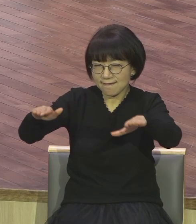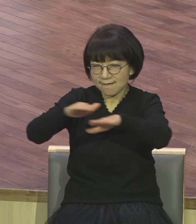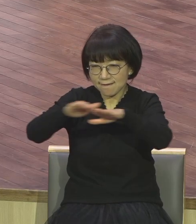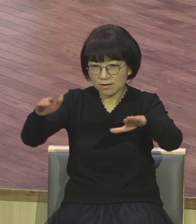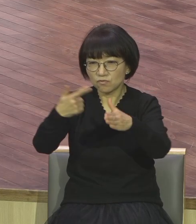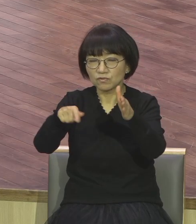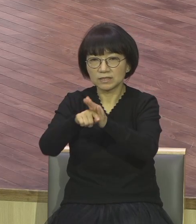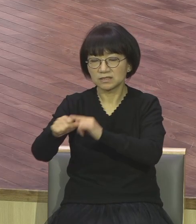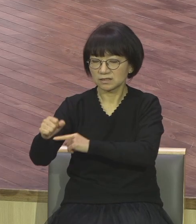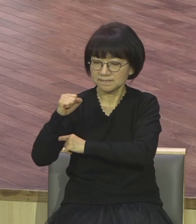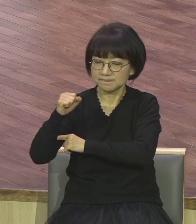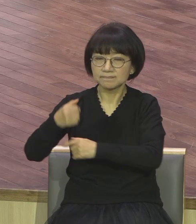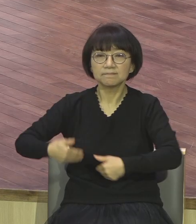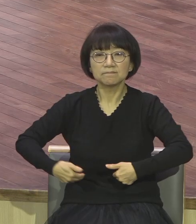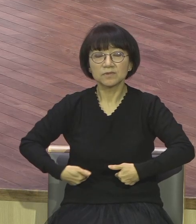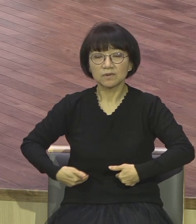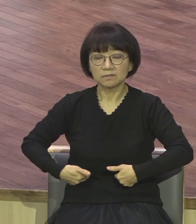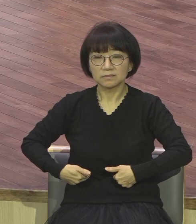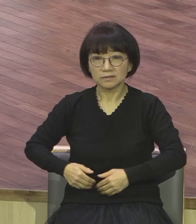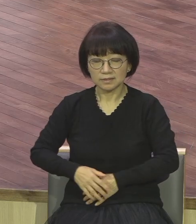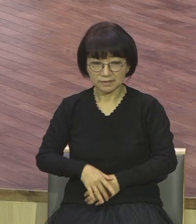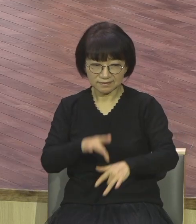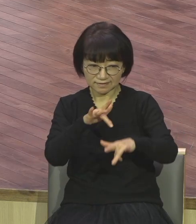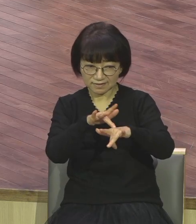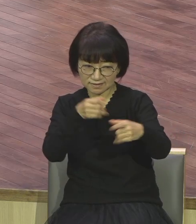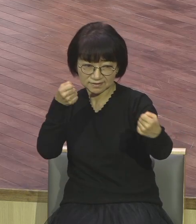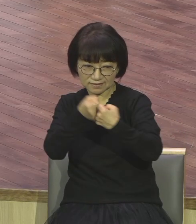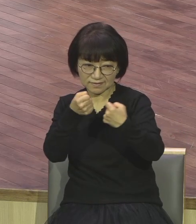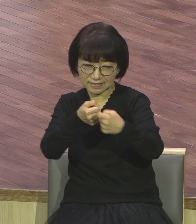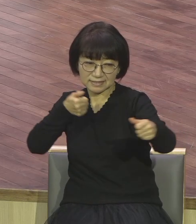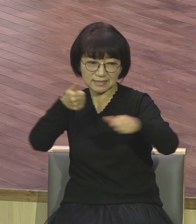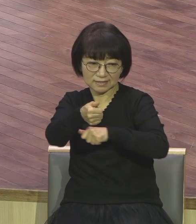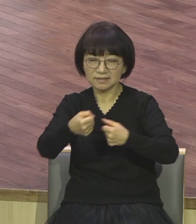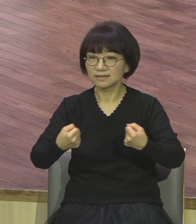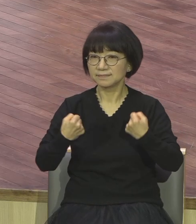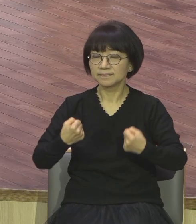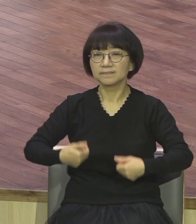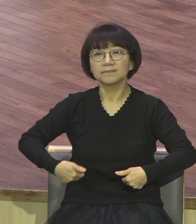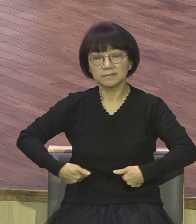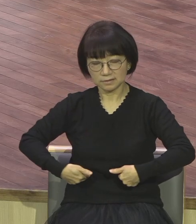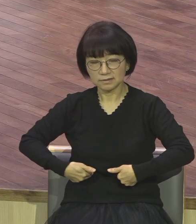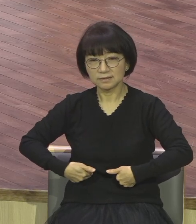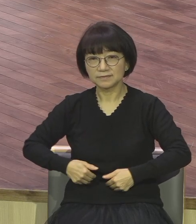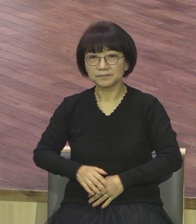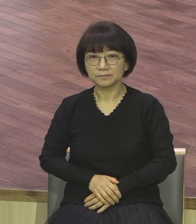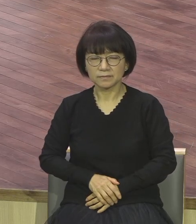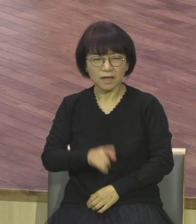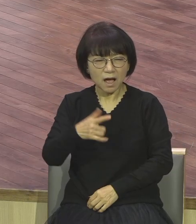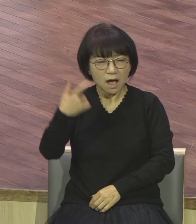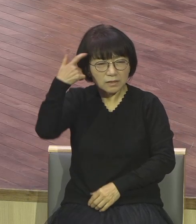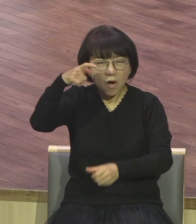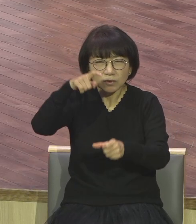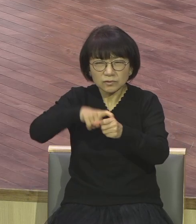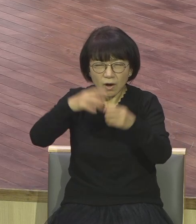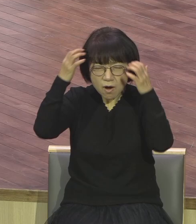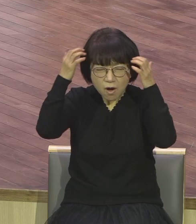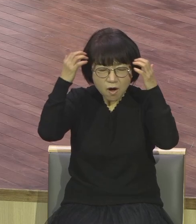본질 문제를 해결하는 힘 사단과 사원식이 있는 힘 이런 많은 시달리는 사람들을 치유할 수 있는 힘 어디